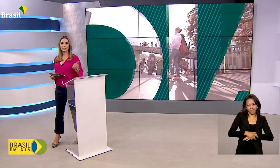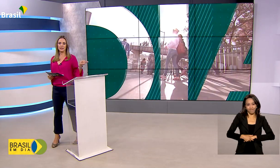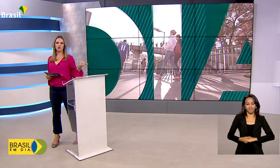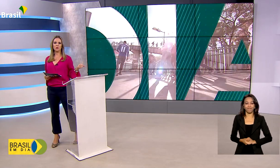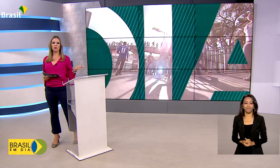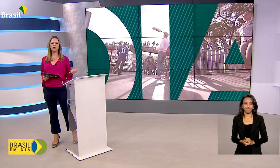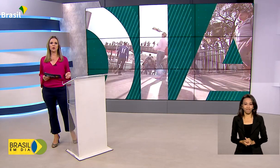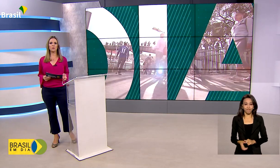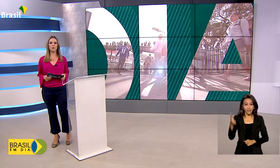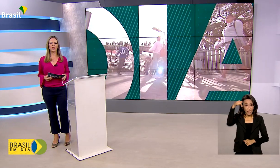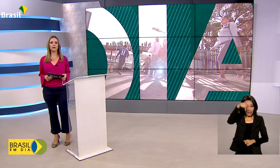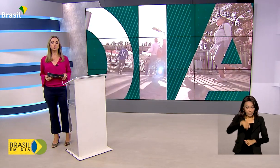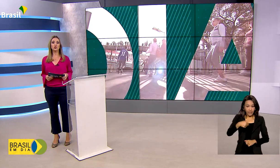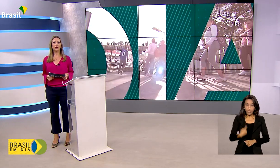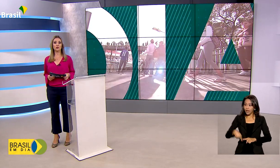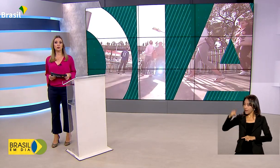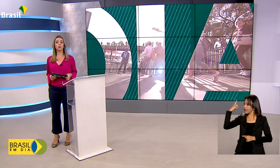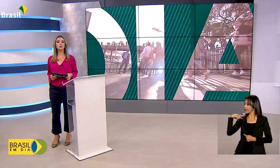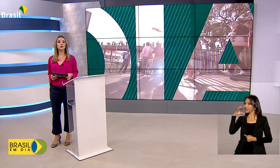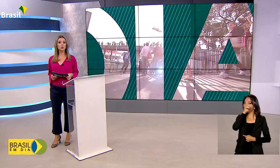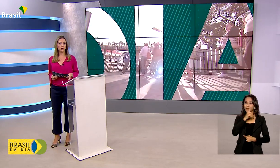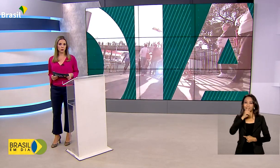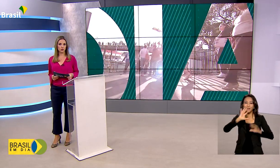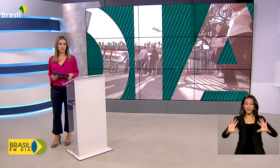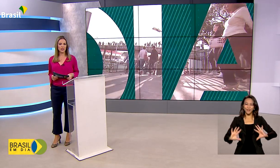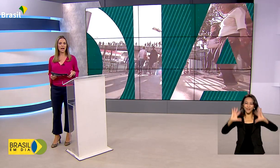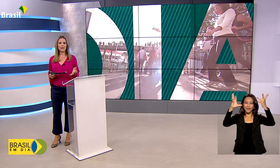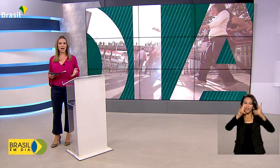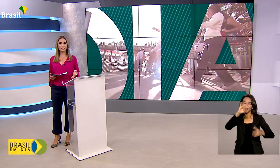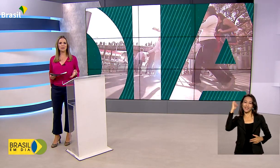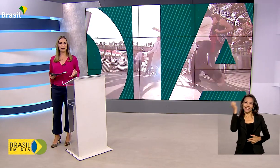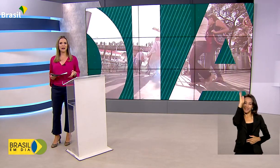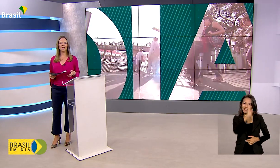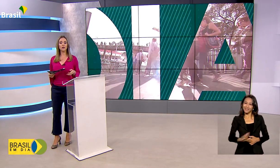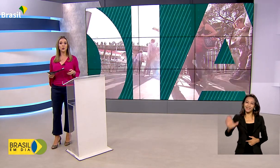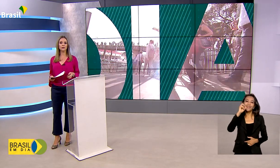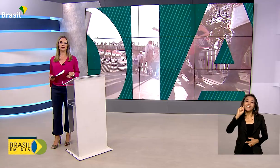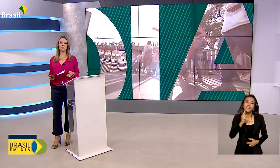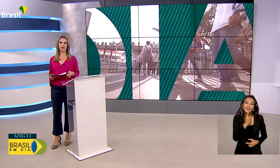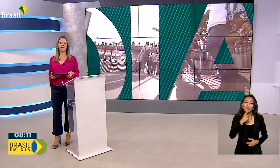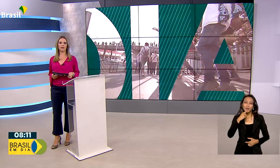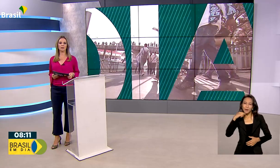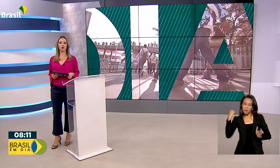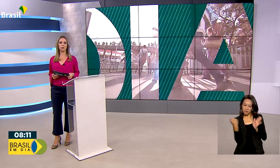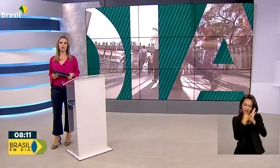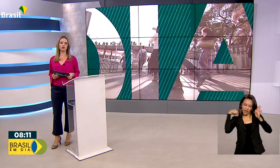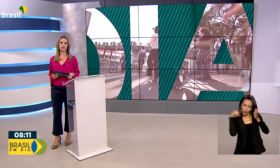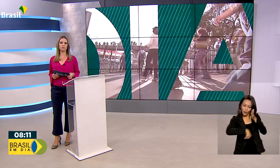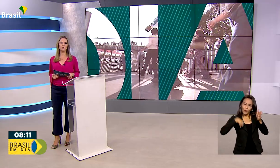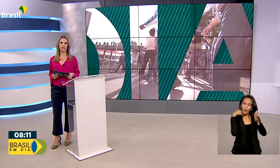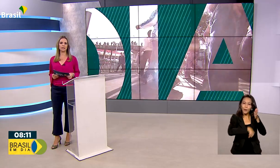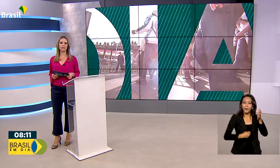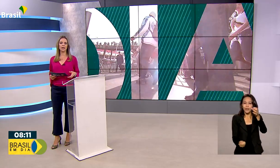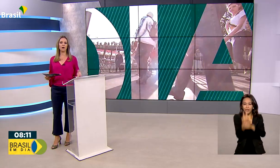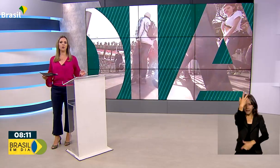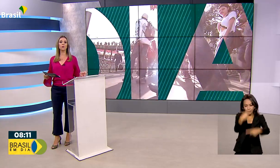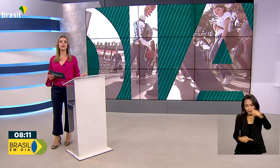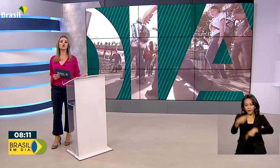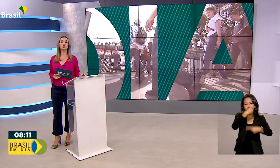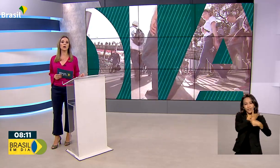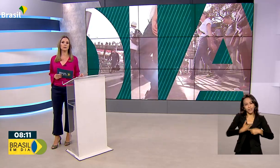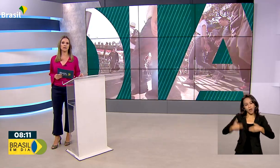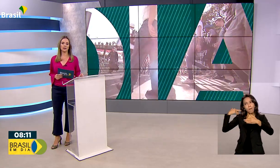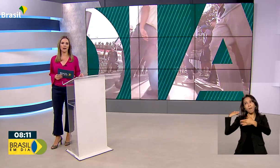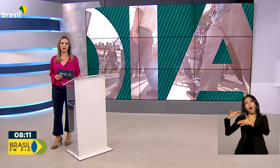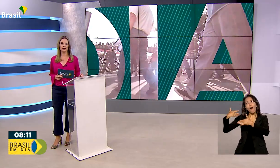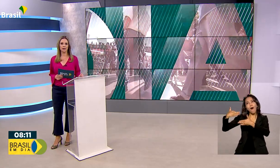Neste domingo foi comemorado o Dia Nacional dos Surdos. A data marca a luta pela criação de políticas públicas ao longo